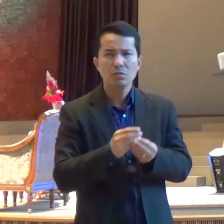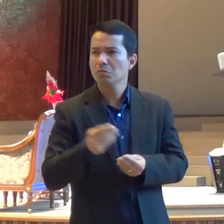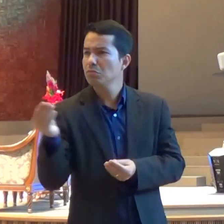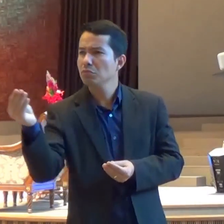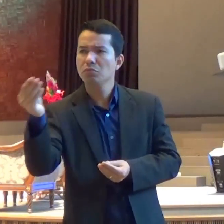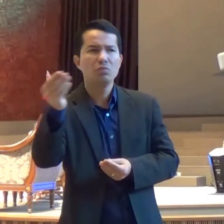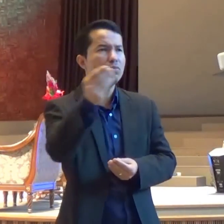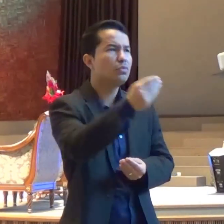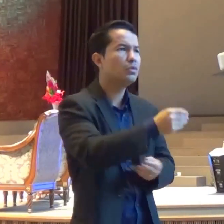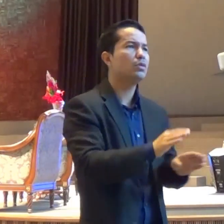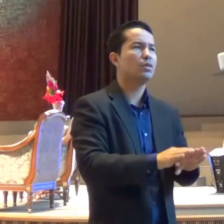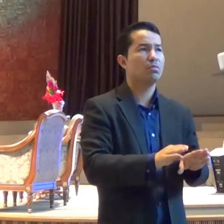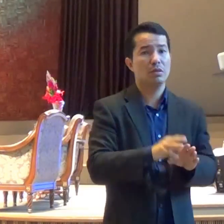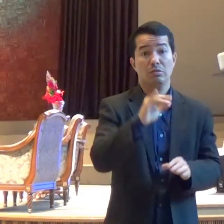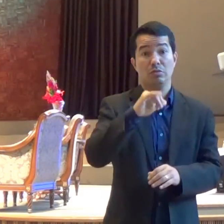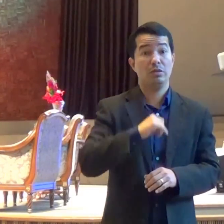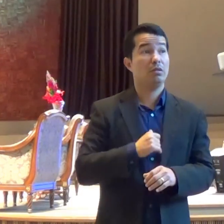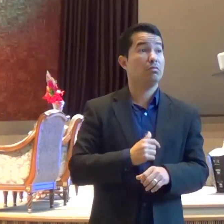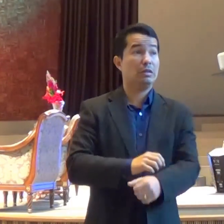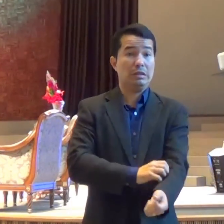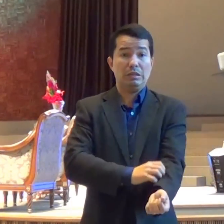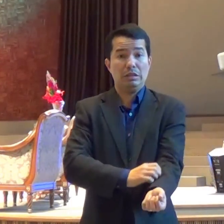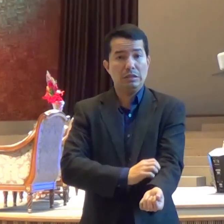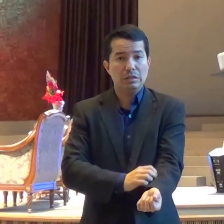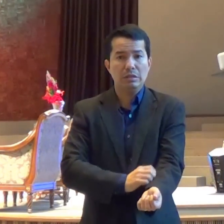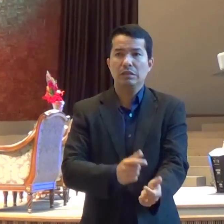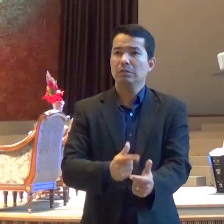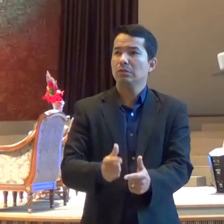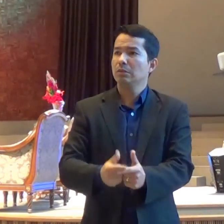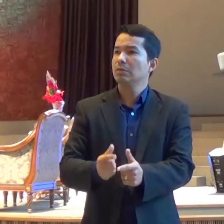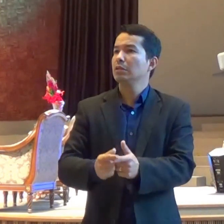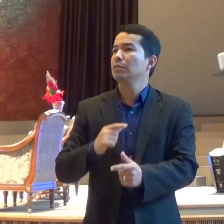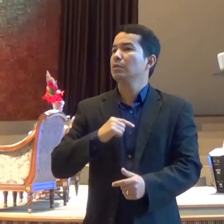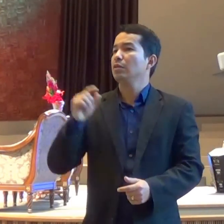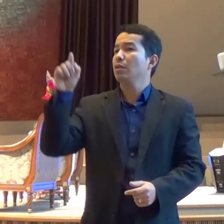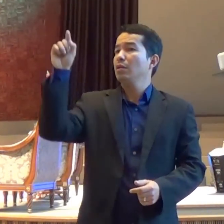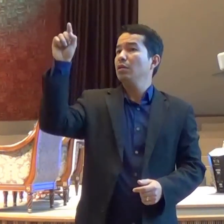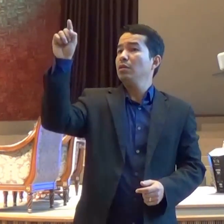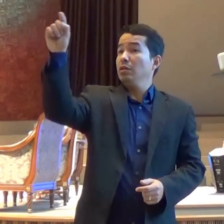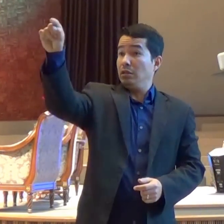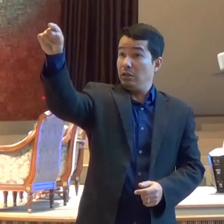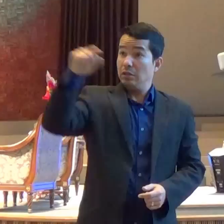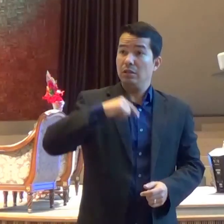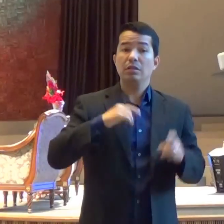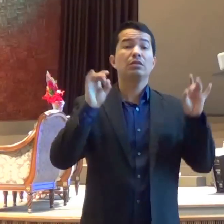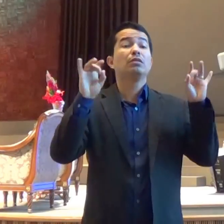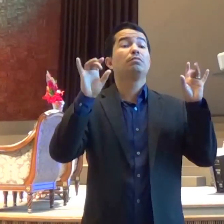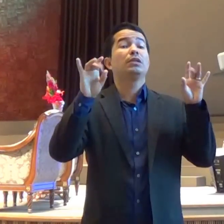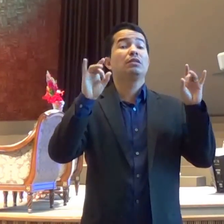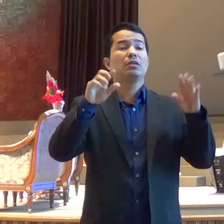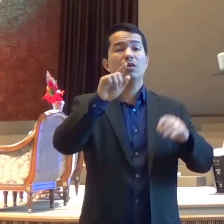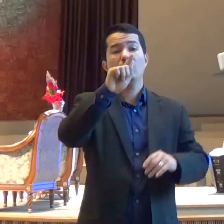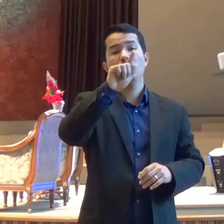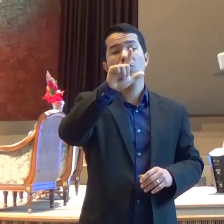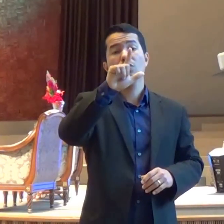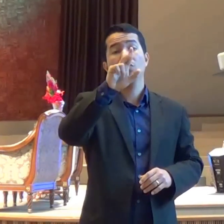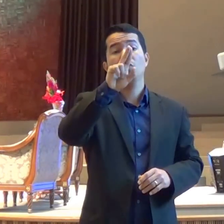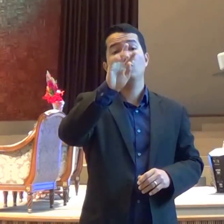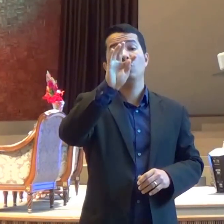dificuldade Com glúten Aqui embaixo No meio Temos uma mesa especial Sem glúten Lá em cima